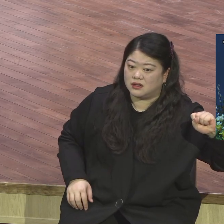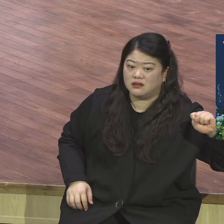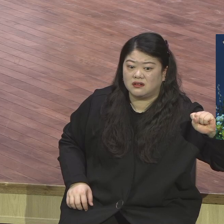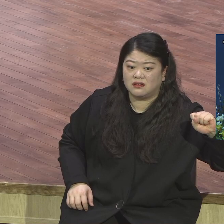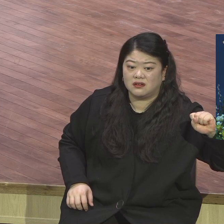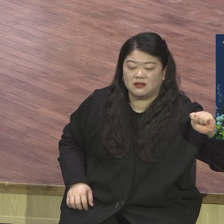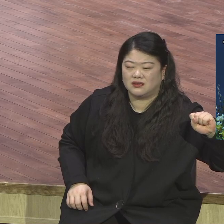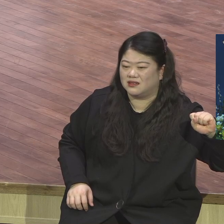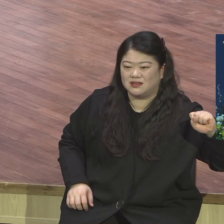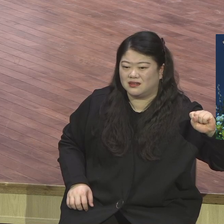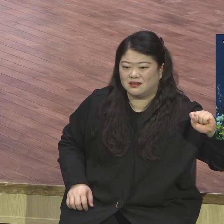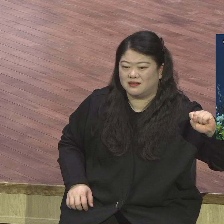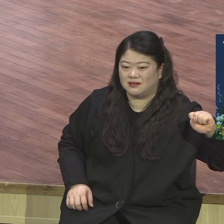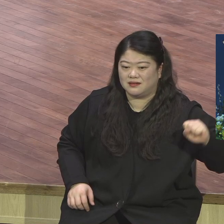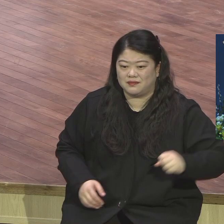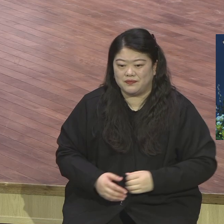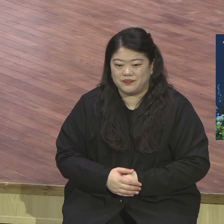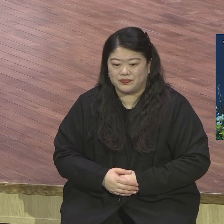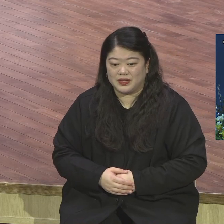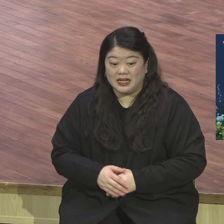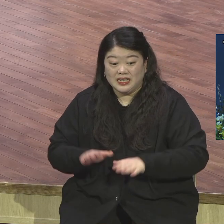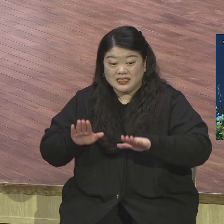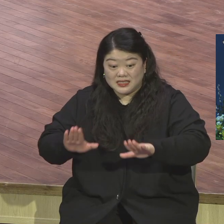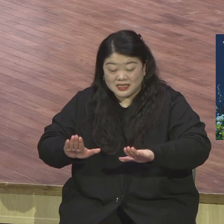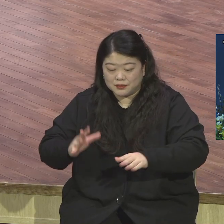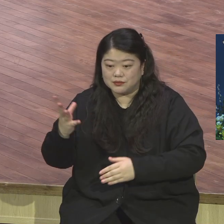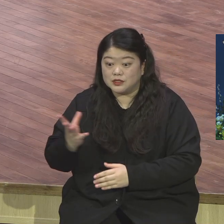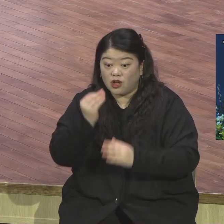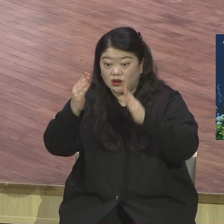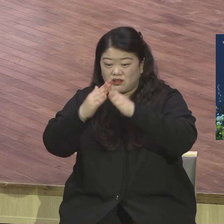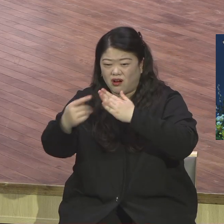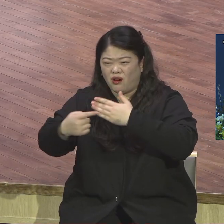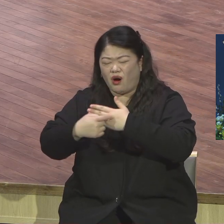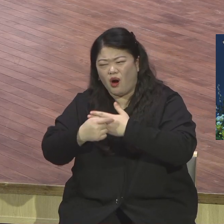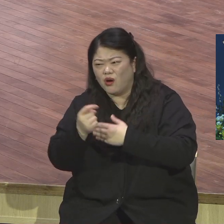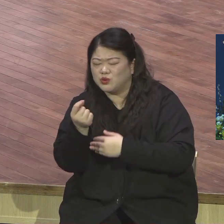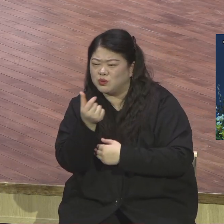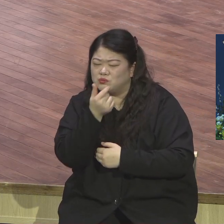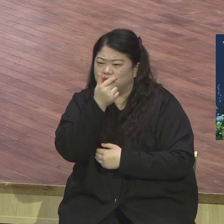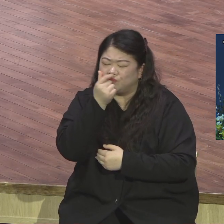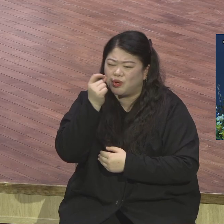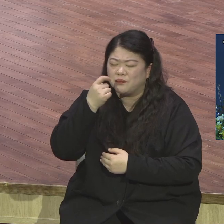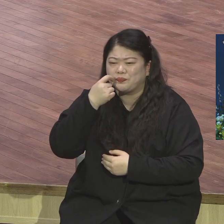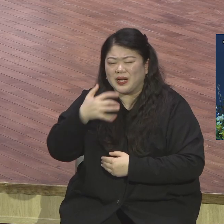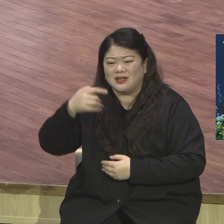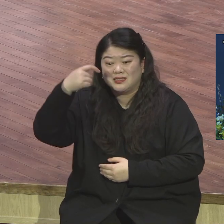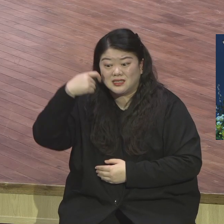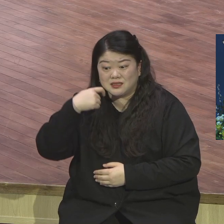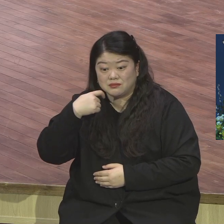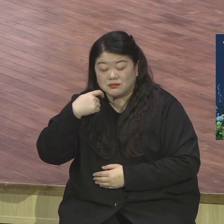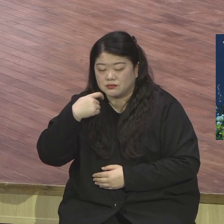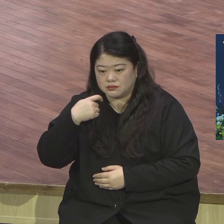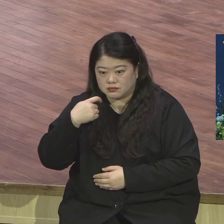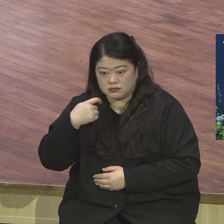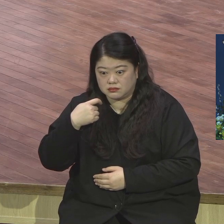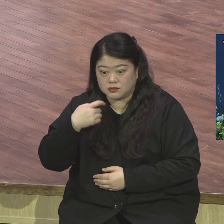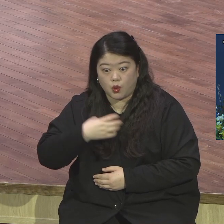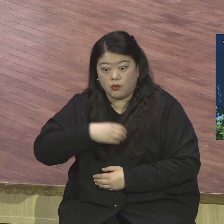아무리 보잘것 없는 것처럼 보여도 보통 성전이 아니다. 내가 이 성전에